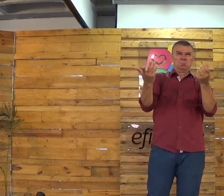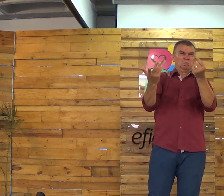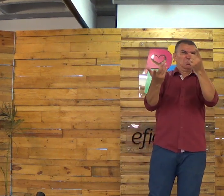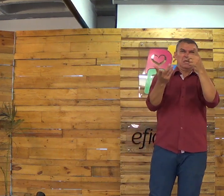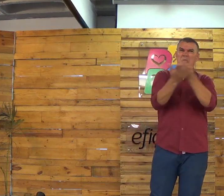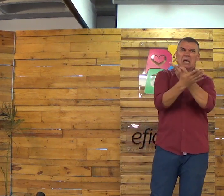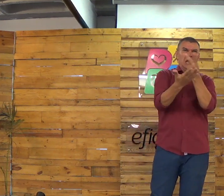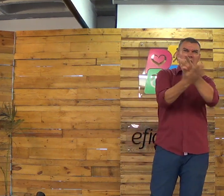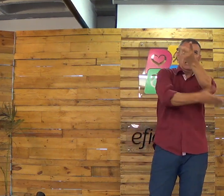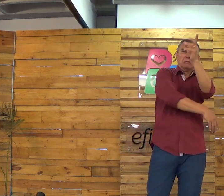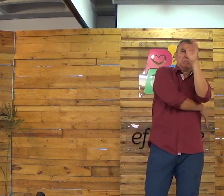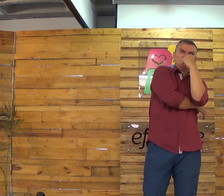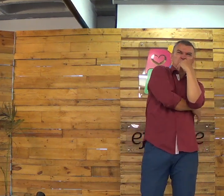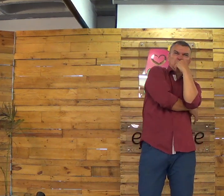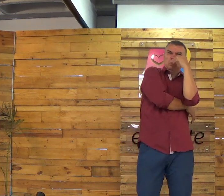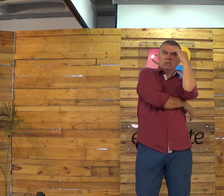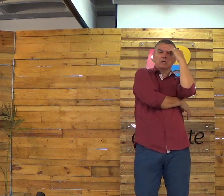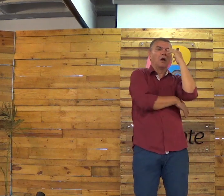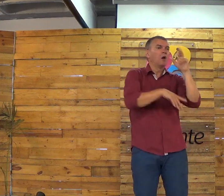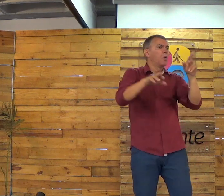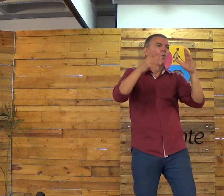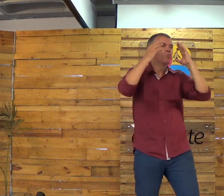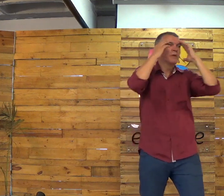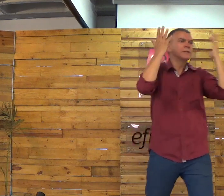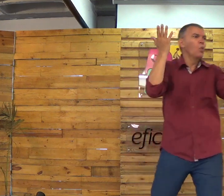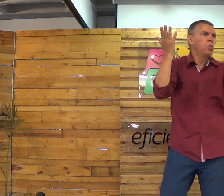Como é que... Não, está errado. Deve estar errado.